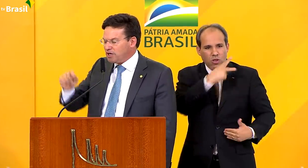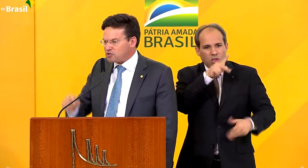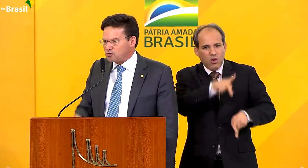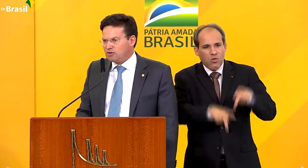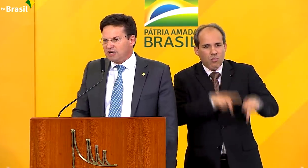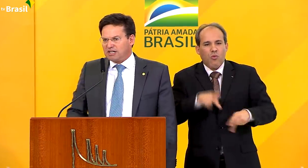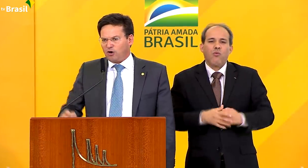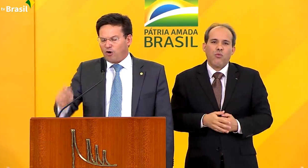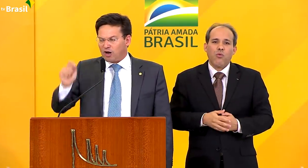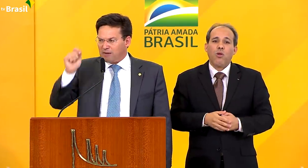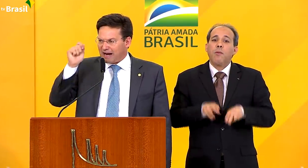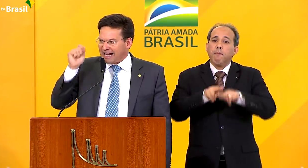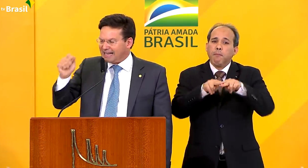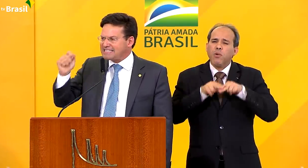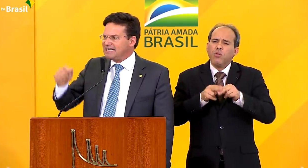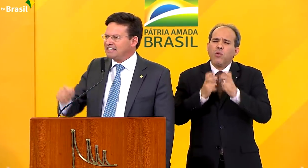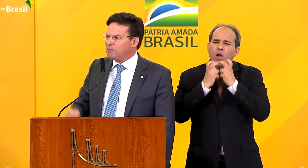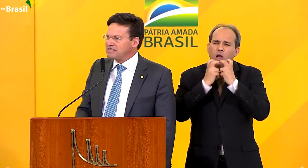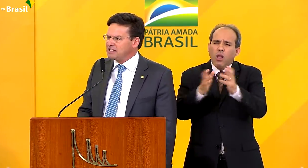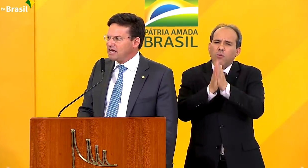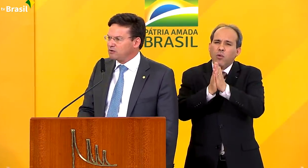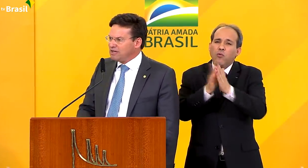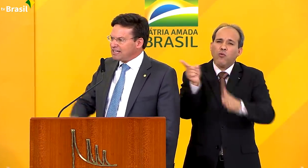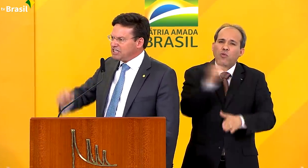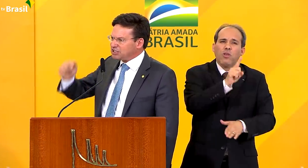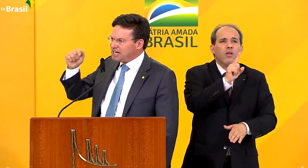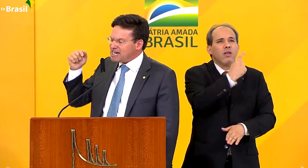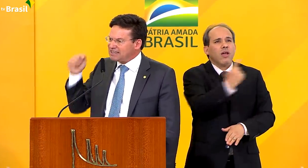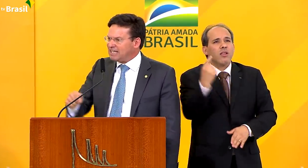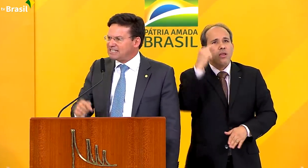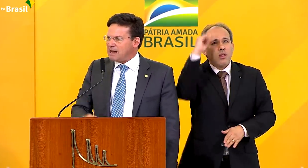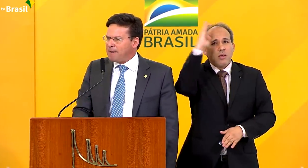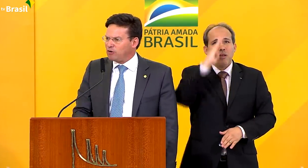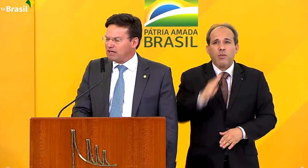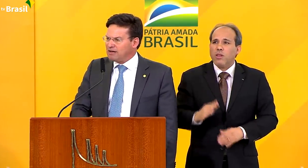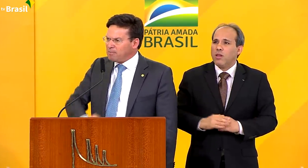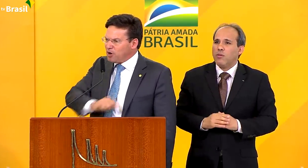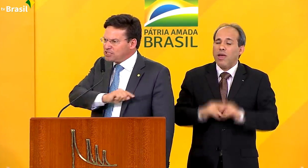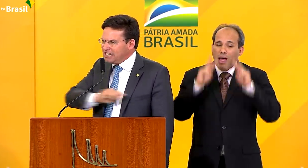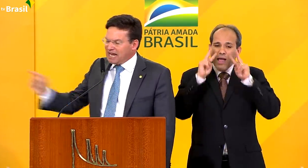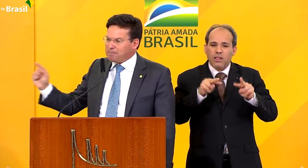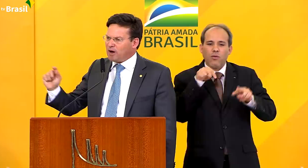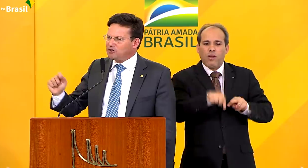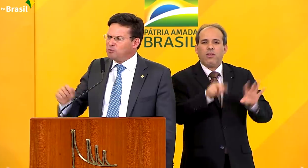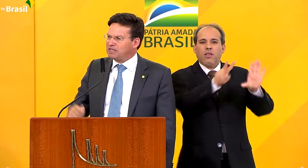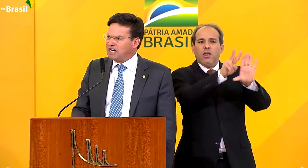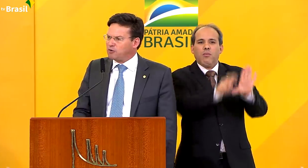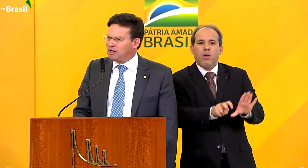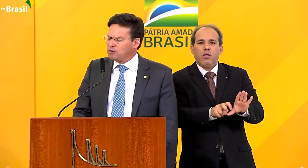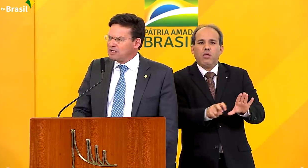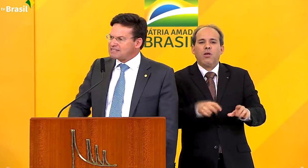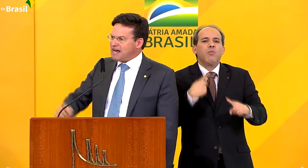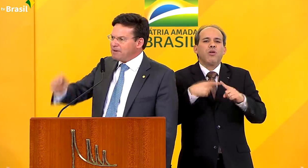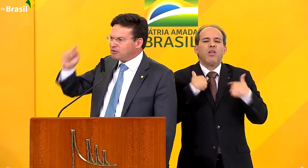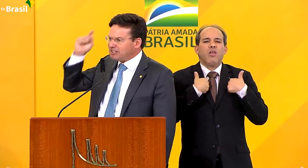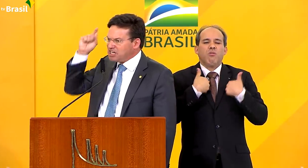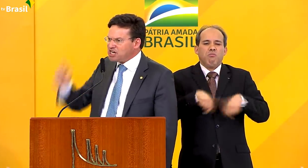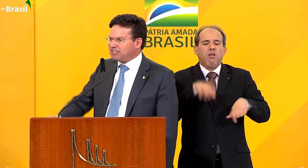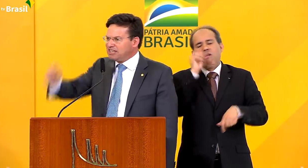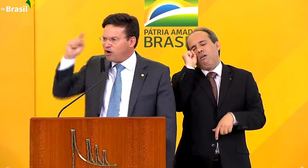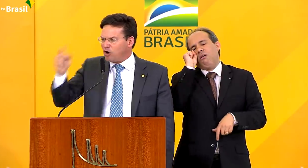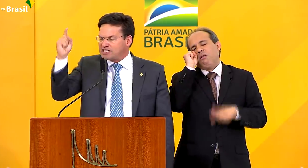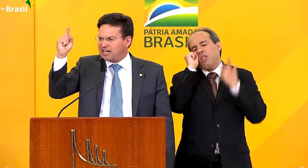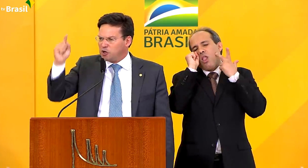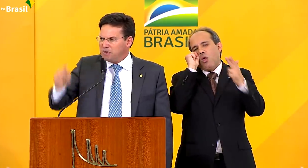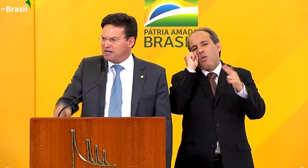E é por isso que eu conclamo a cada cidadão brasileiro que esteja atento a essa pauta, pois ninguém pode dormir tranquilo, sabendo que